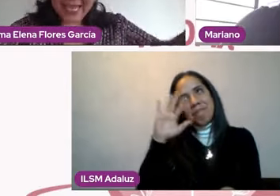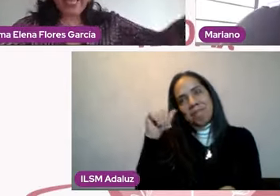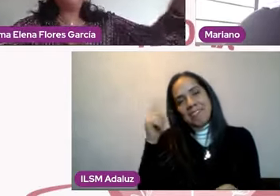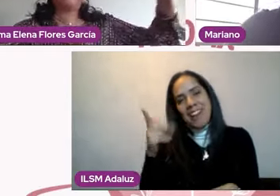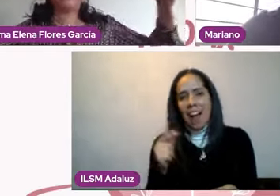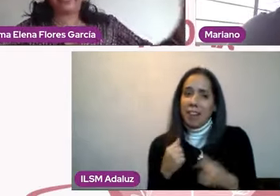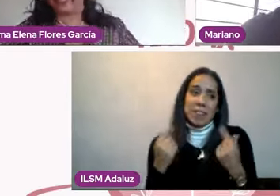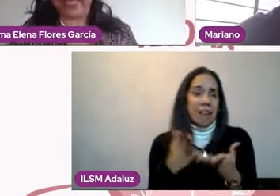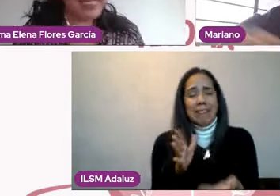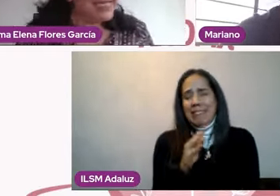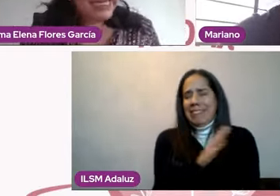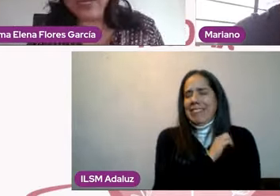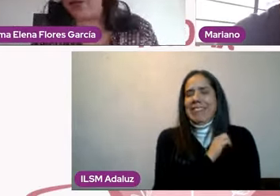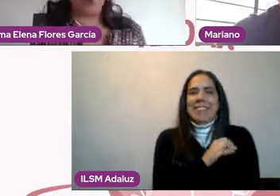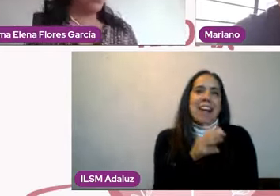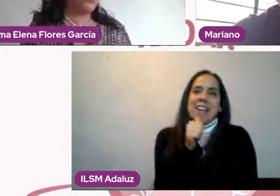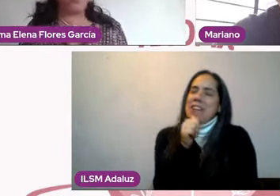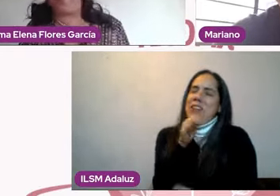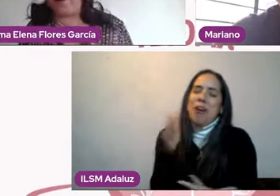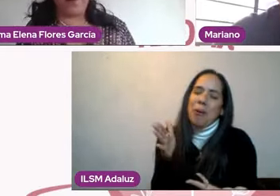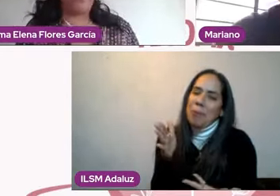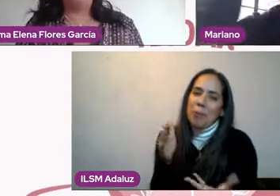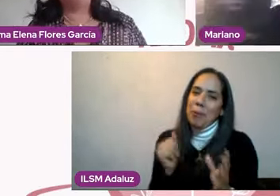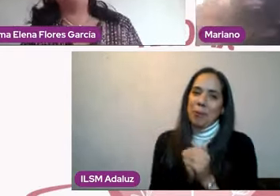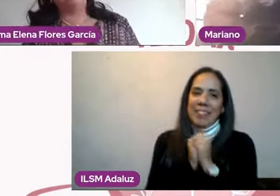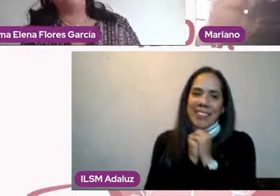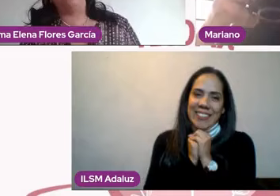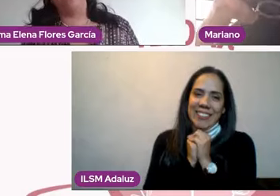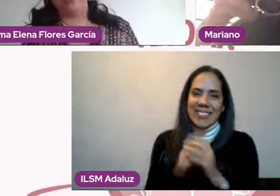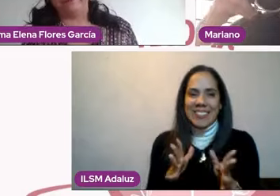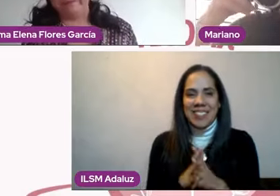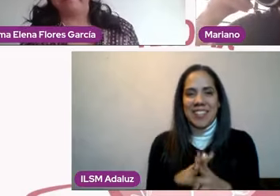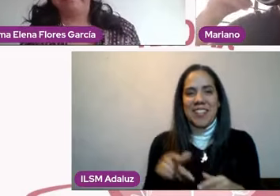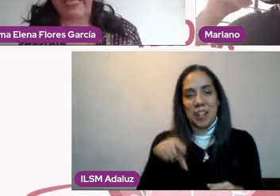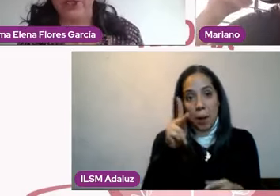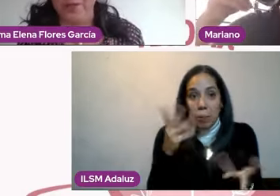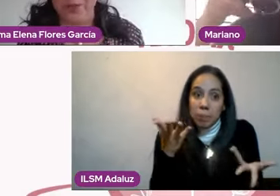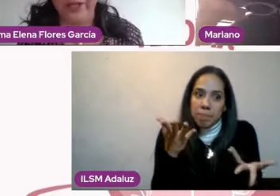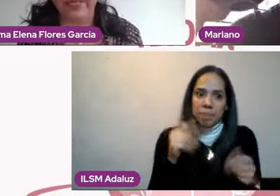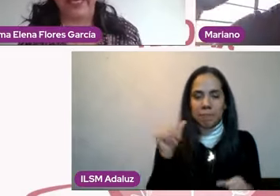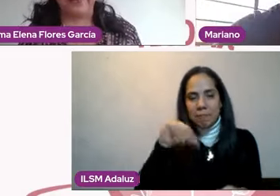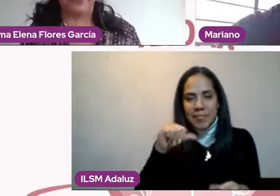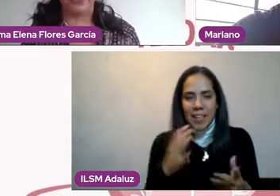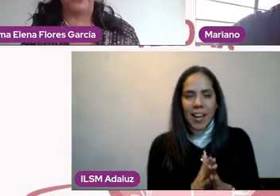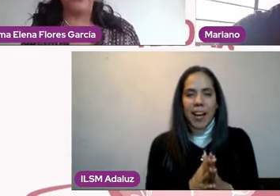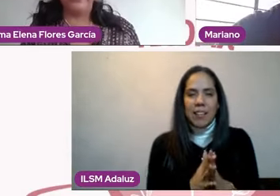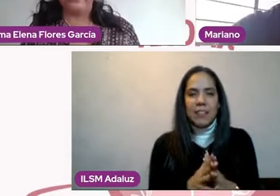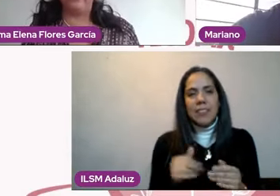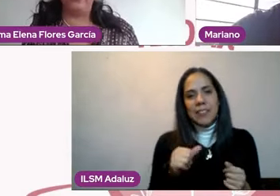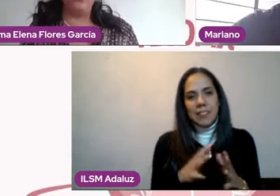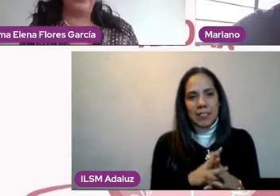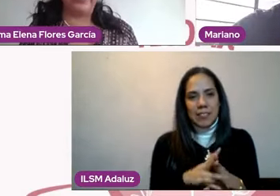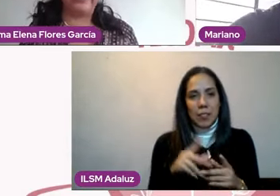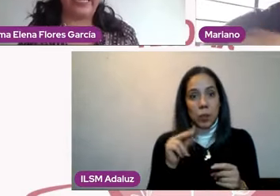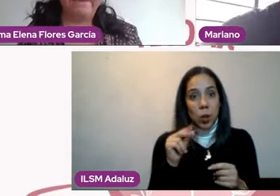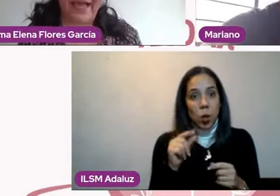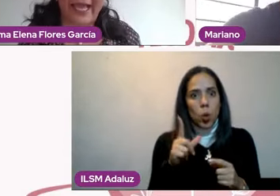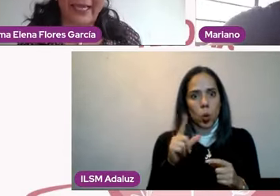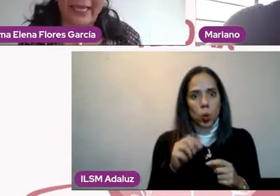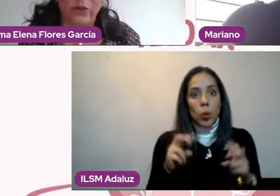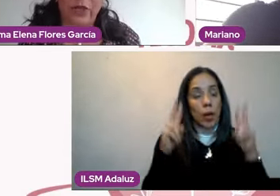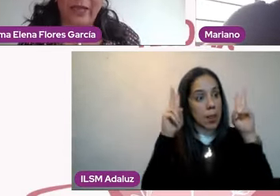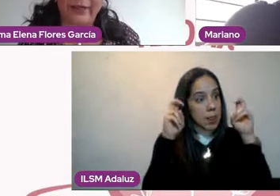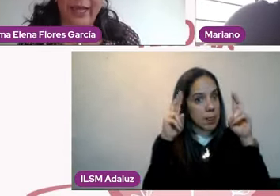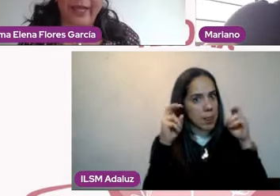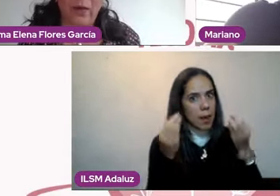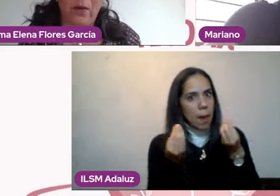resistía, me resistía. No, no, no, no, no. Pero mira, no pude. No pude, mi querido Mariano. Y bueno, un gran tema